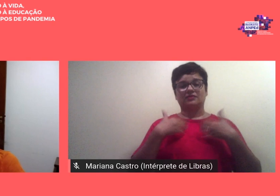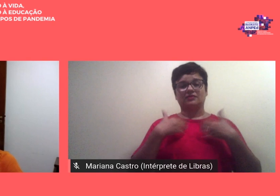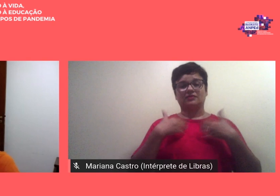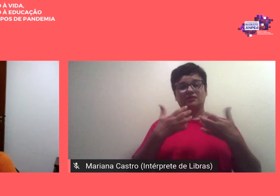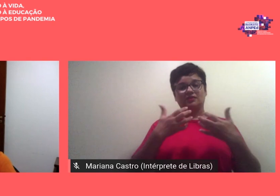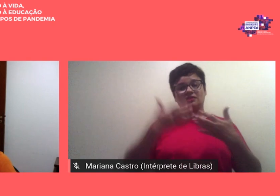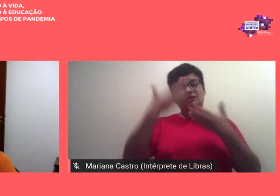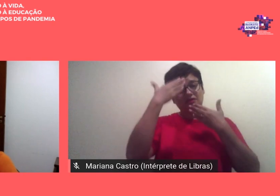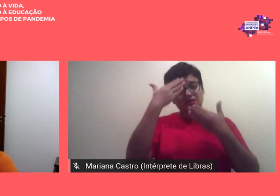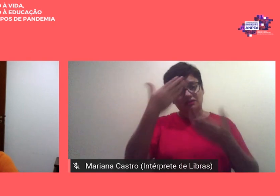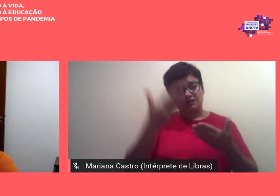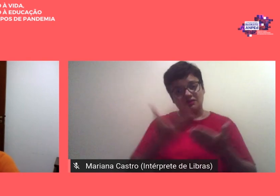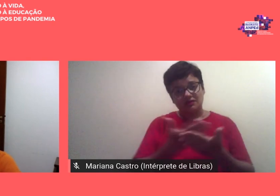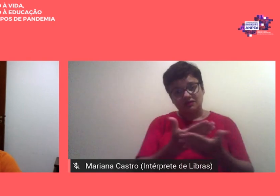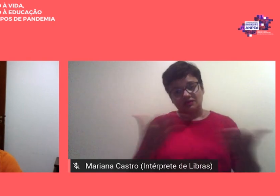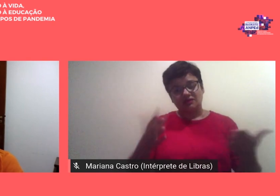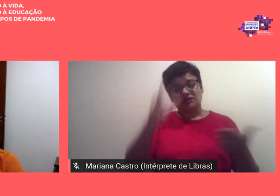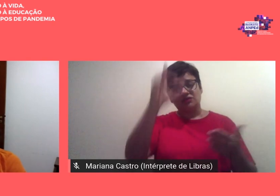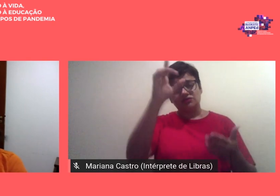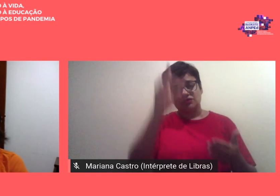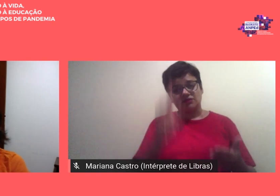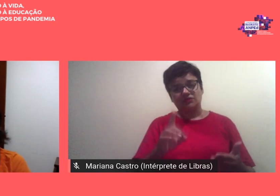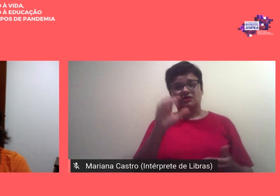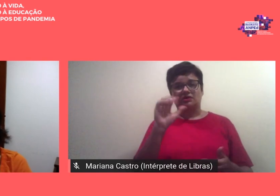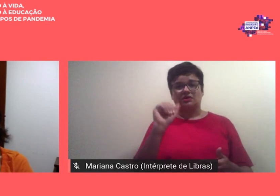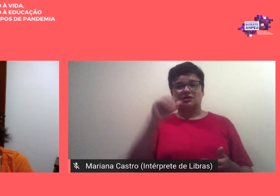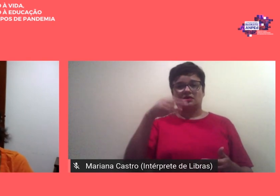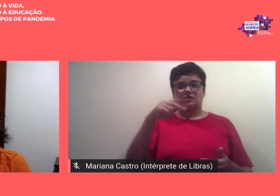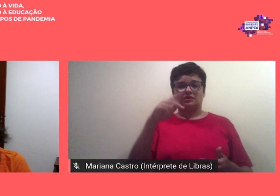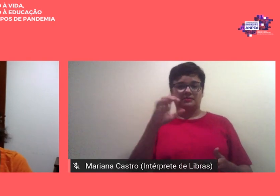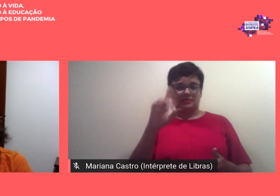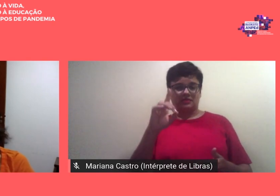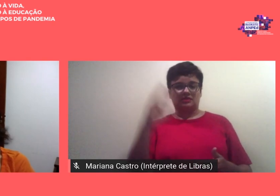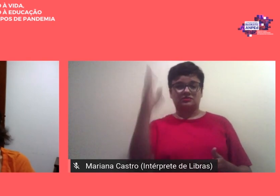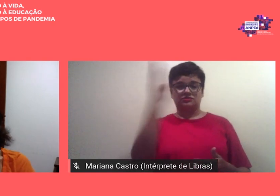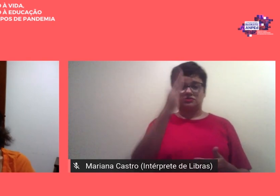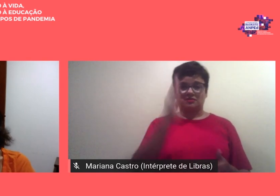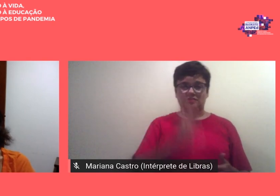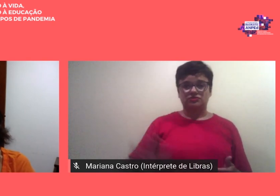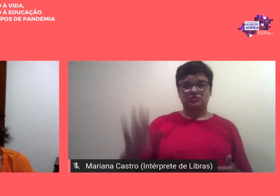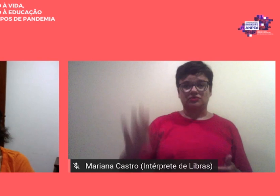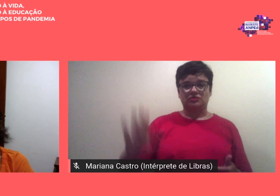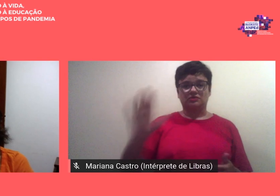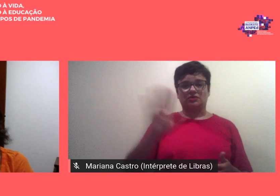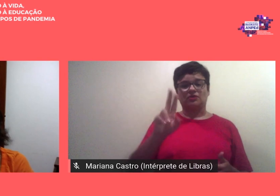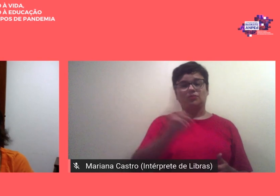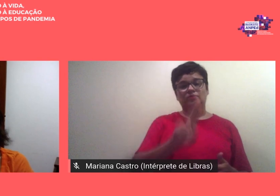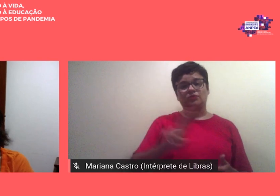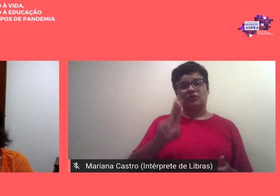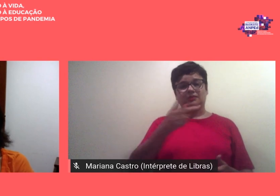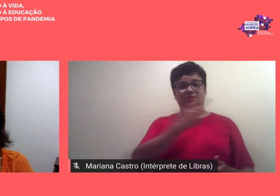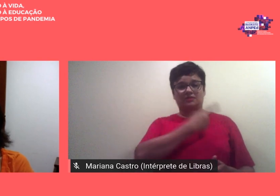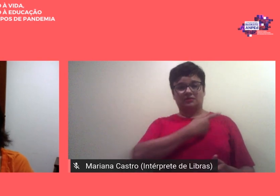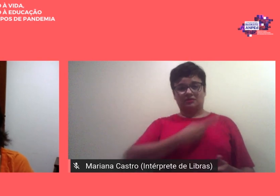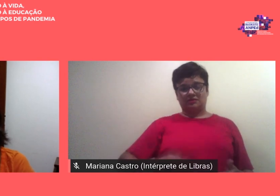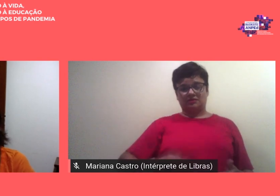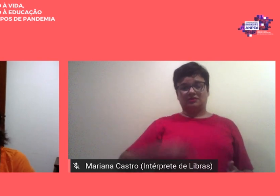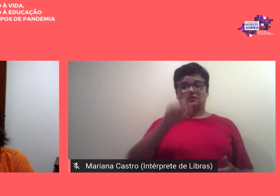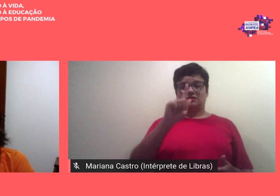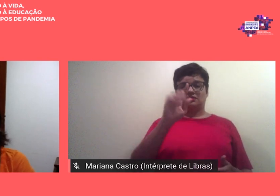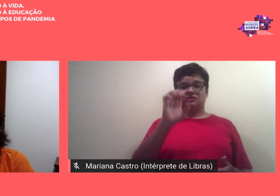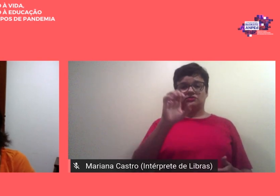agradecer a diretoria da Amped Nacional em nome da sua presidenta nossa querida Giovana Lunardi